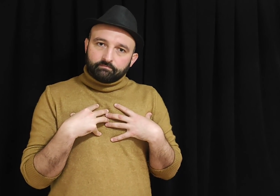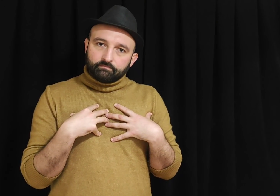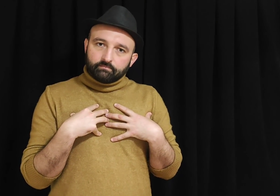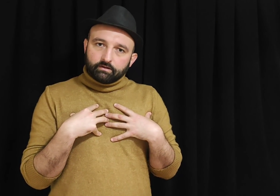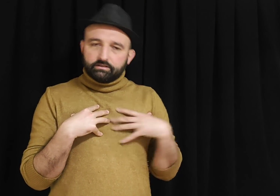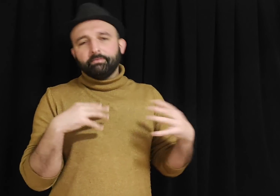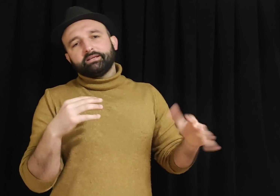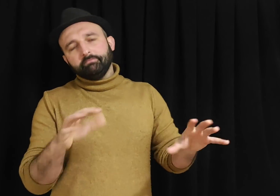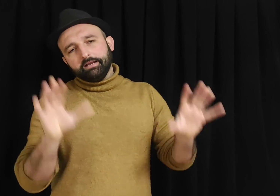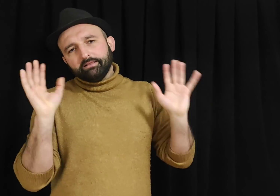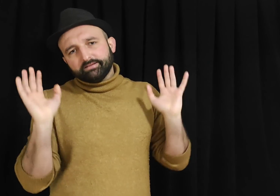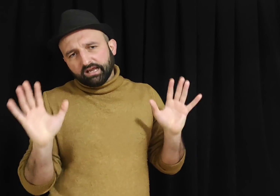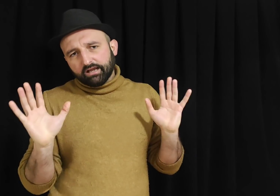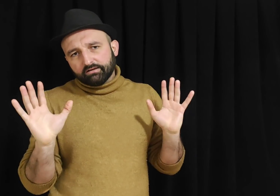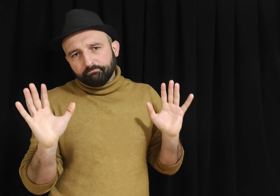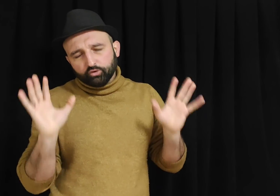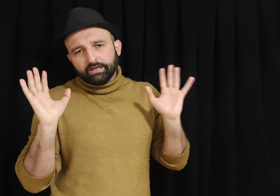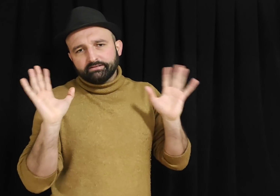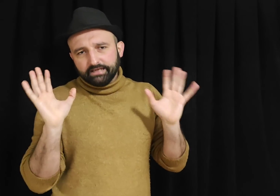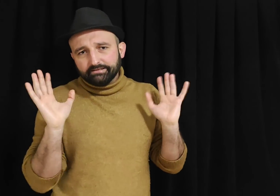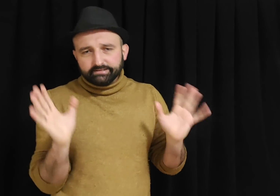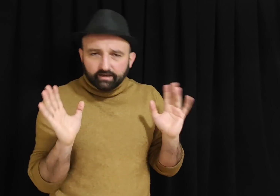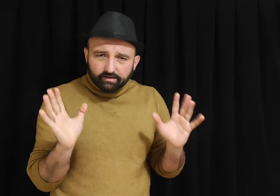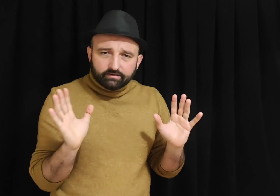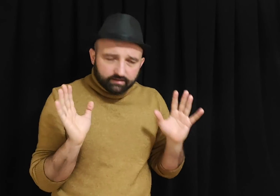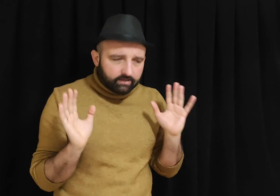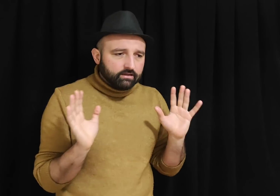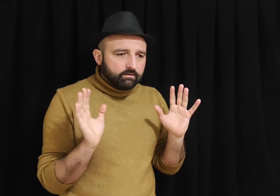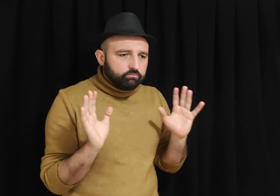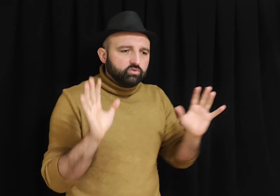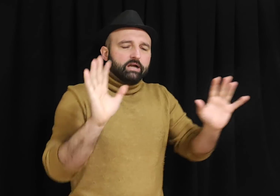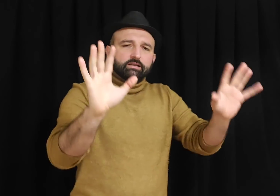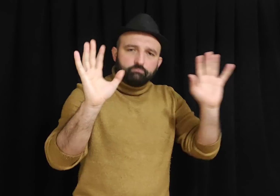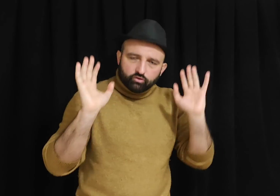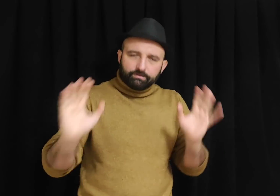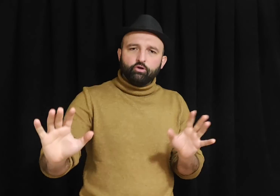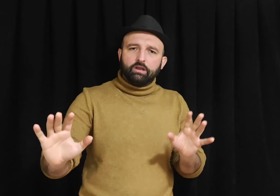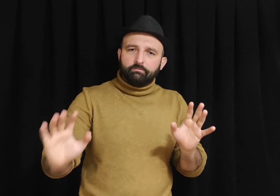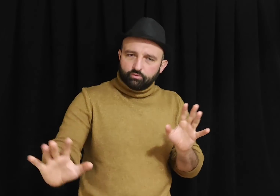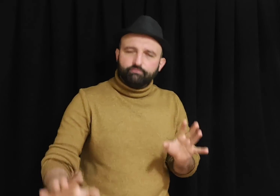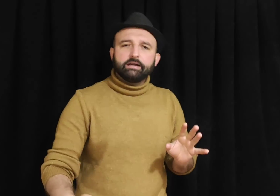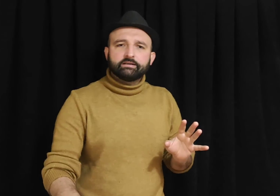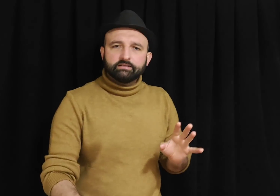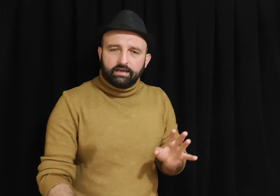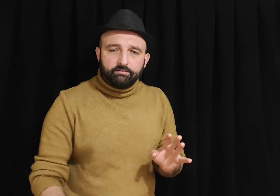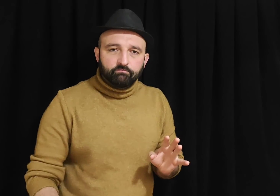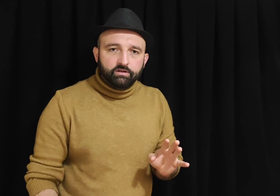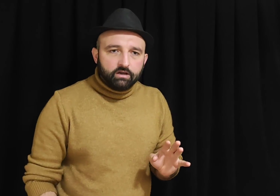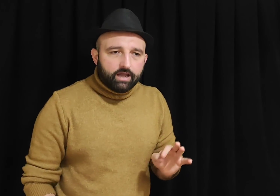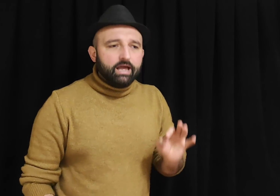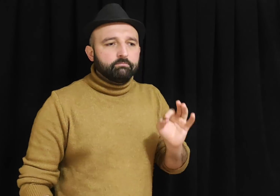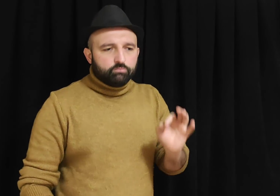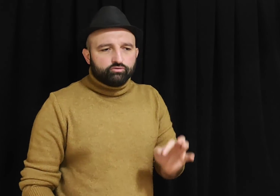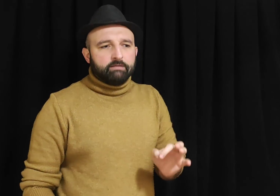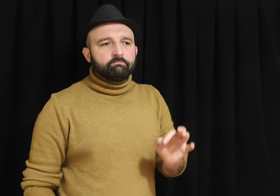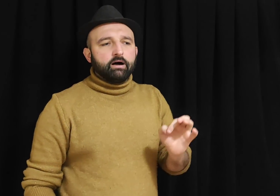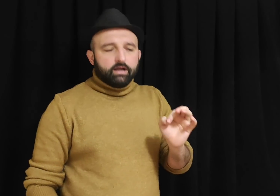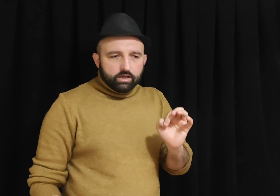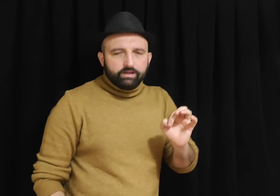Demek ki millet salak, potansiyel salak. Bunlar da bunu biliyorlar, bunun farkındalar. Eğer bu zamma evet